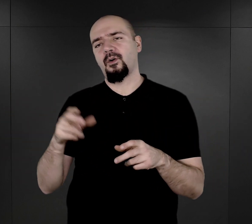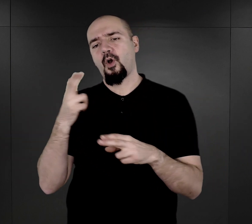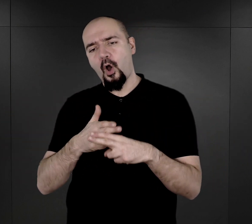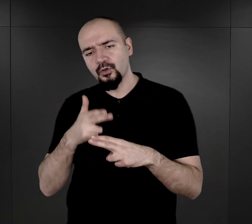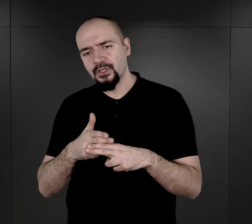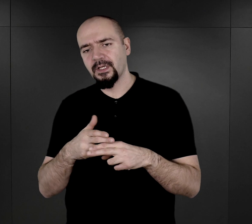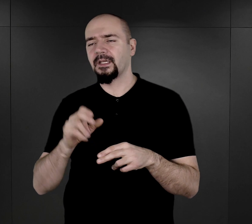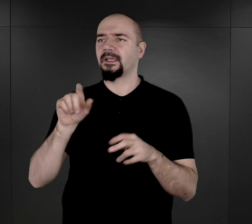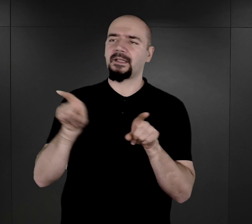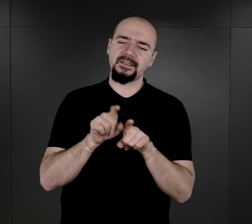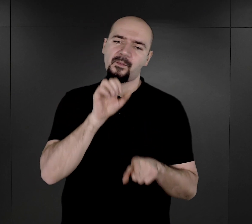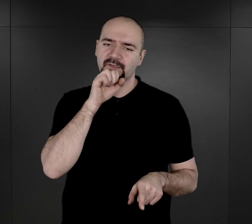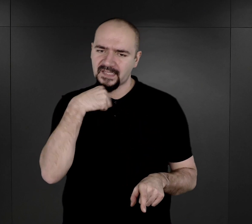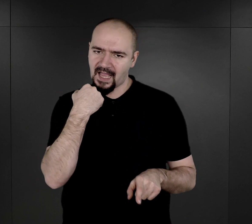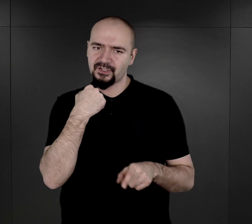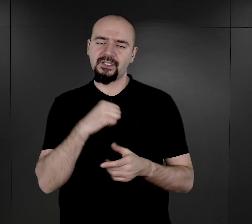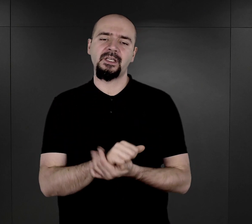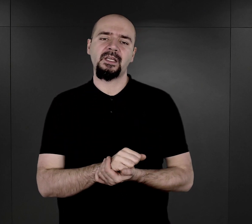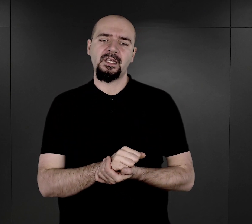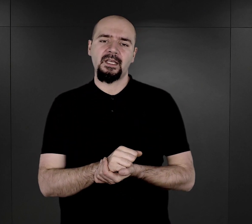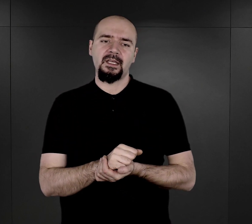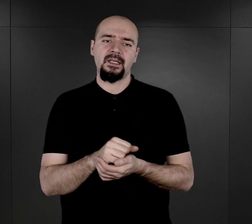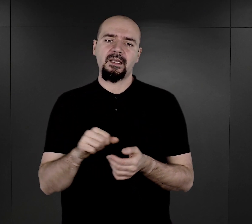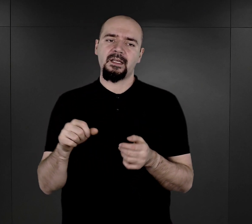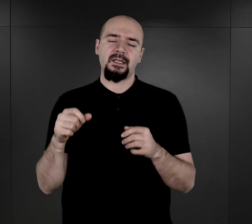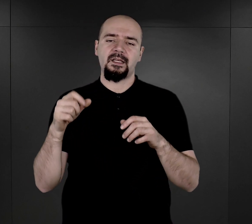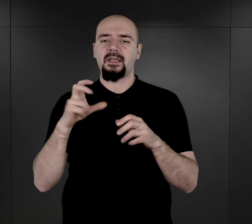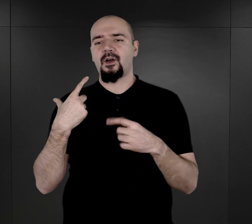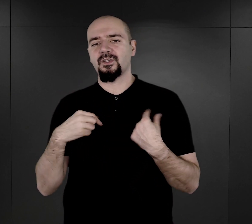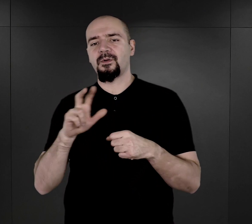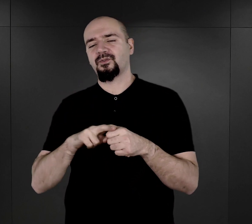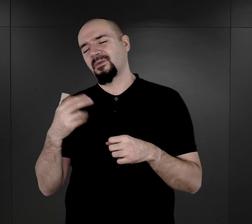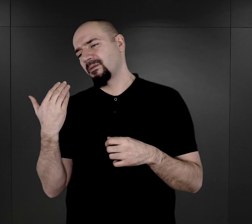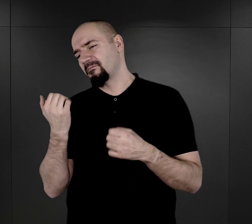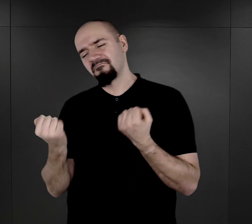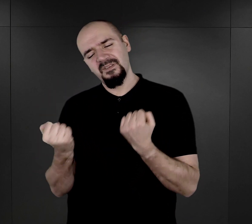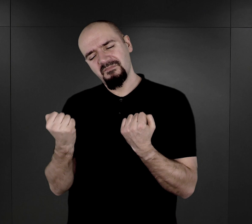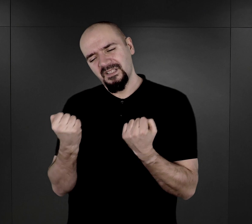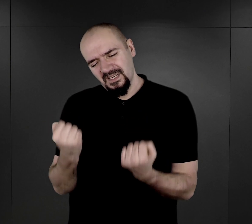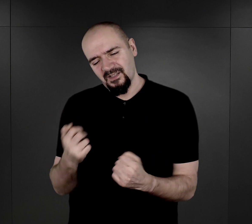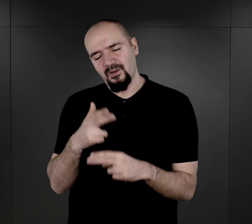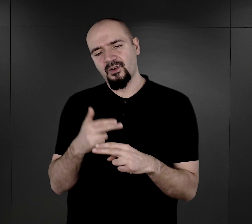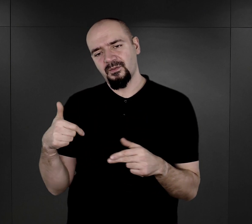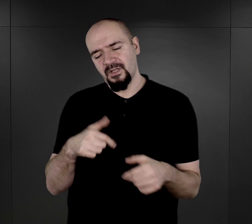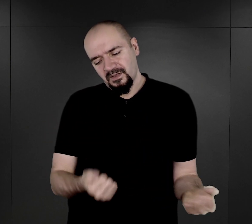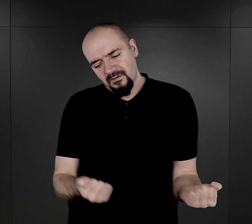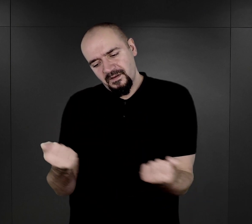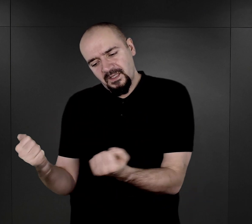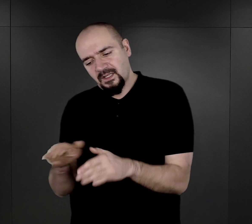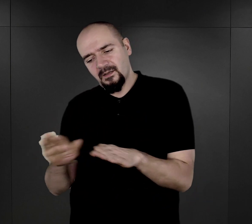chorzy, również osoby starsze, ci, którzy byli obłożnie chorzy, musieli być wyniesieni przed barak i